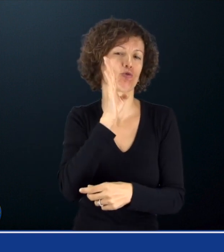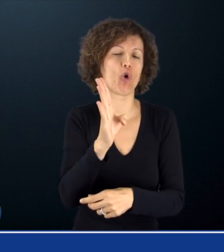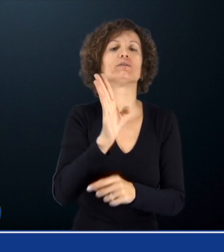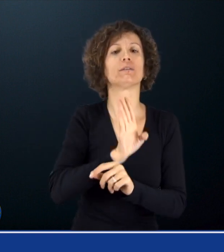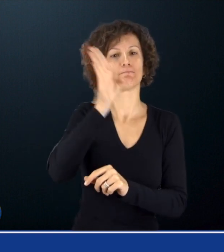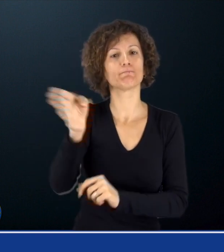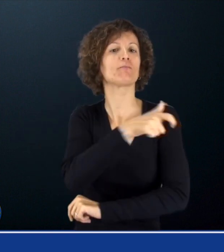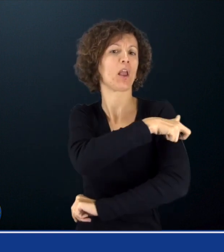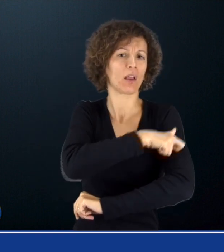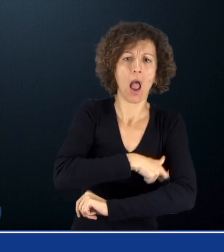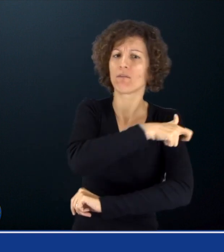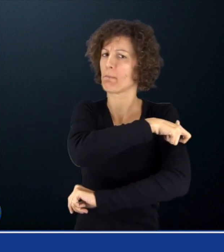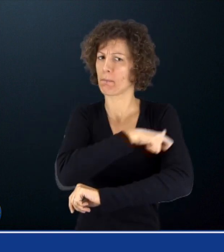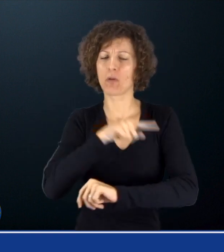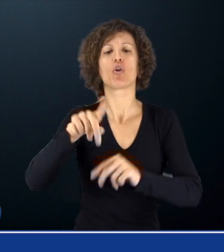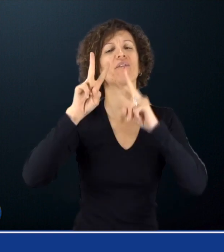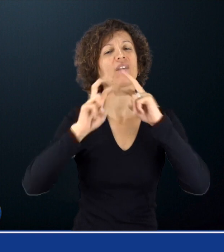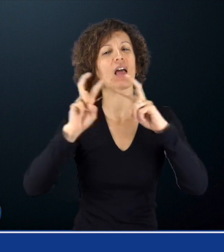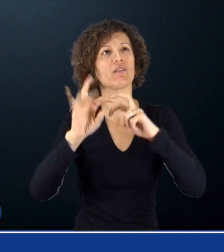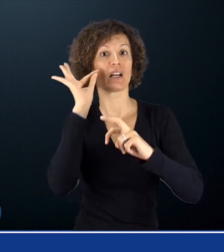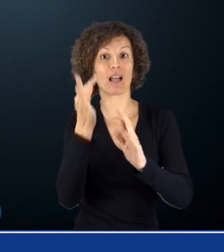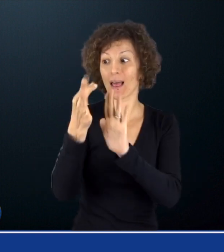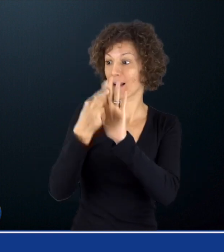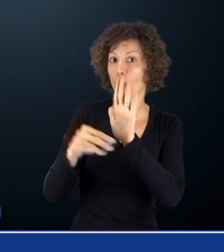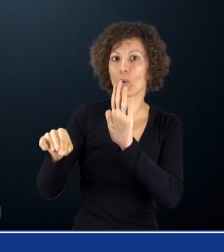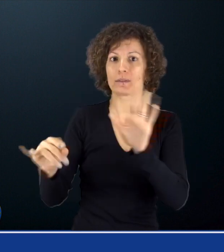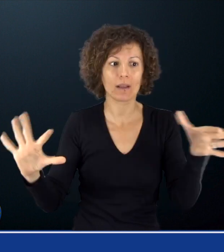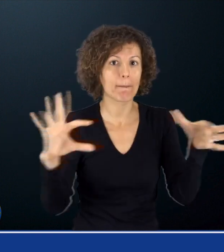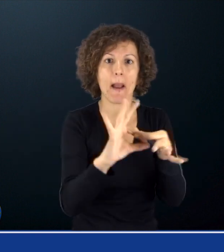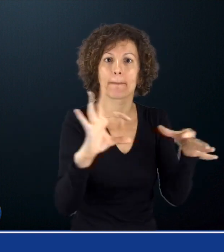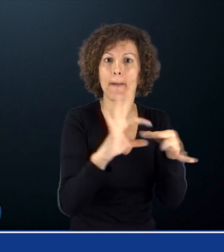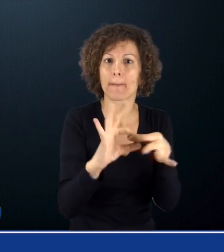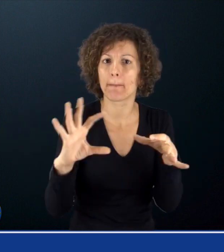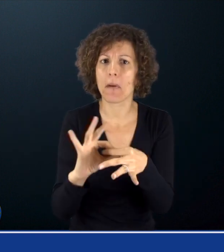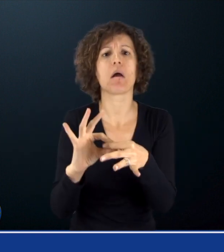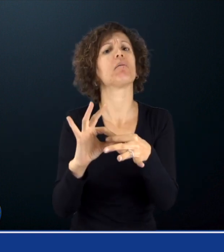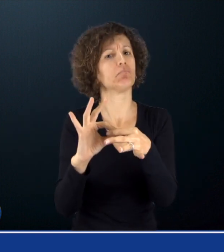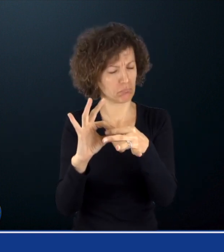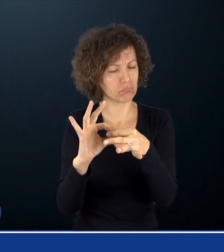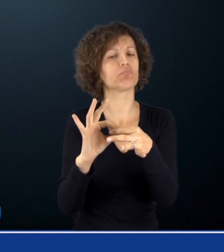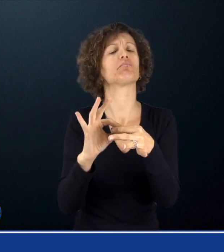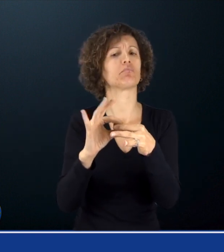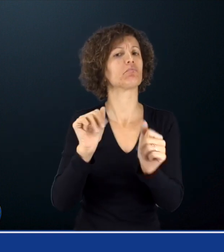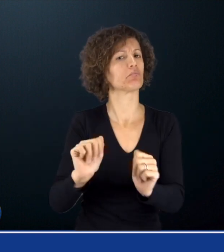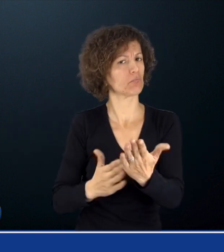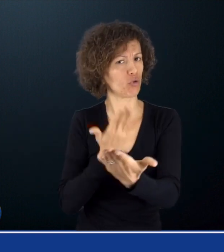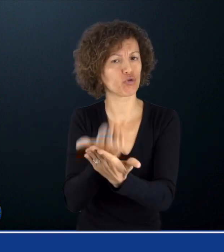Si consiglia inoltre di rivolgersi ad un CAF patronato per verificare i requisiti per la eventuale